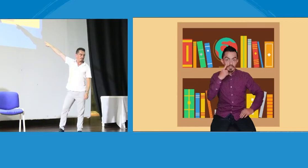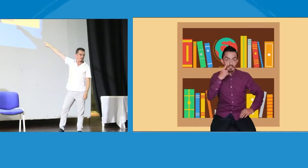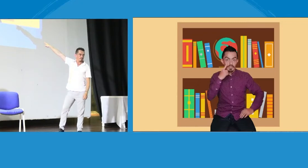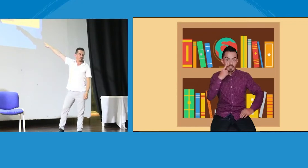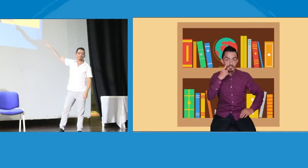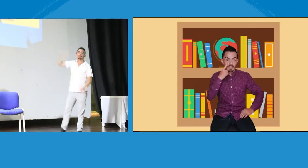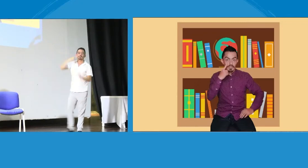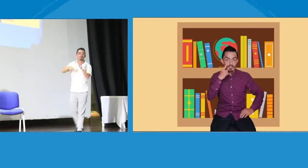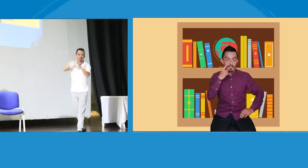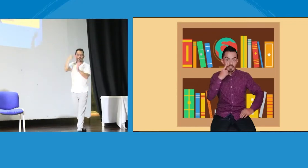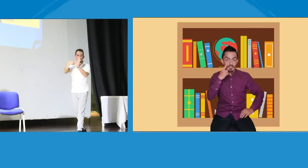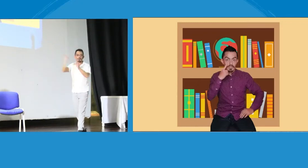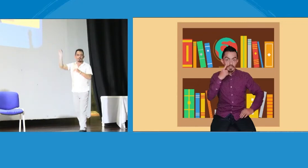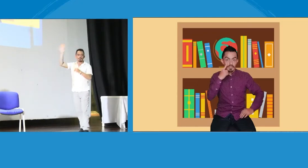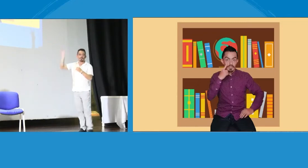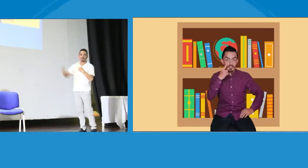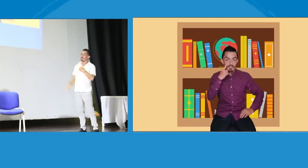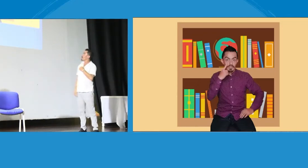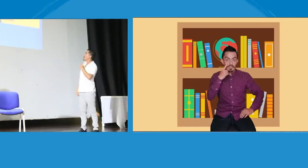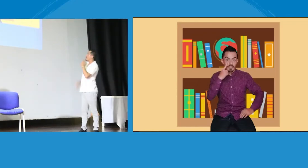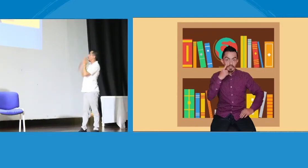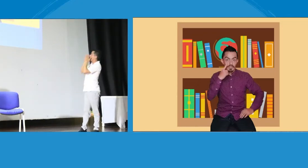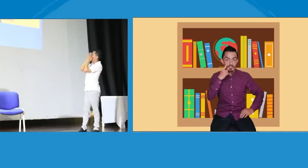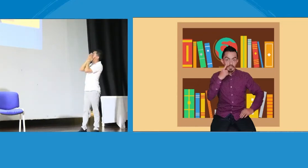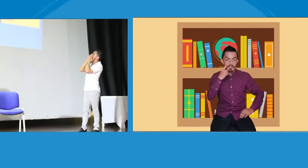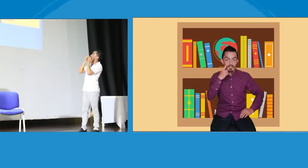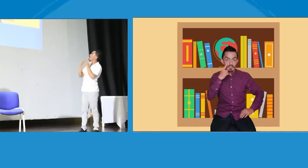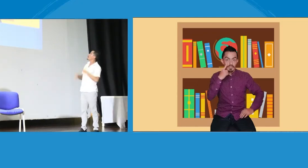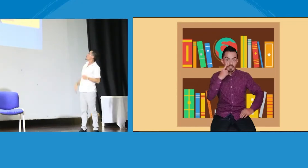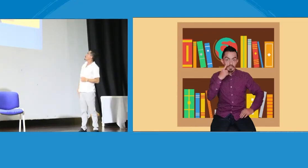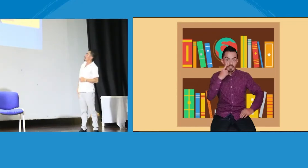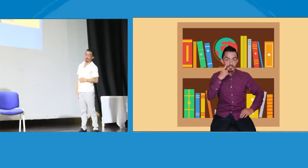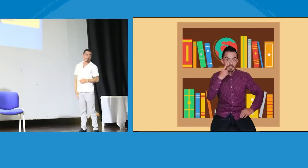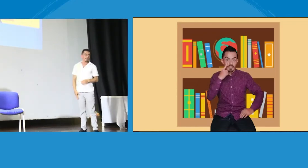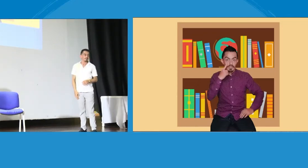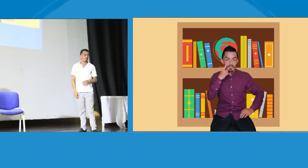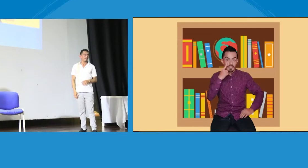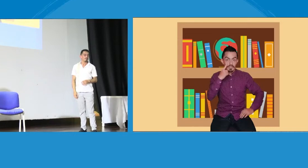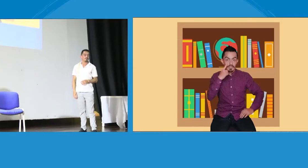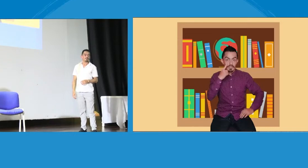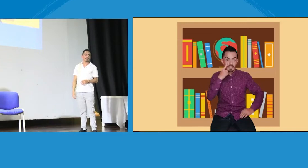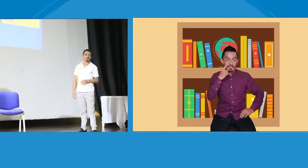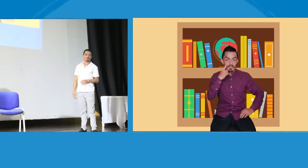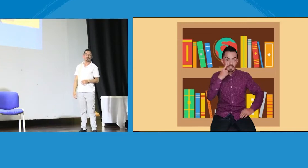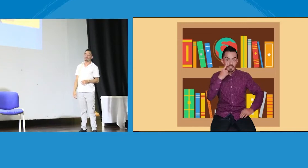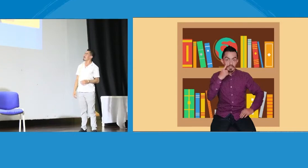pues estamos conscientes que debemos actualizar vocabulario en lengua de señas. Ya puedes proyectar el video, gracias.